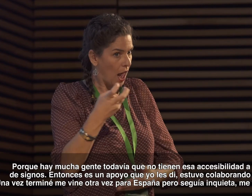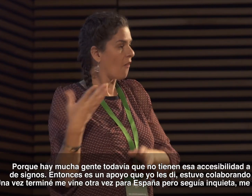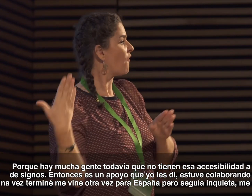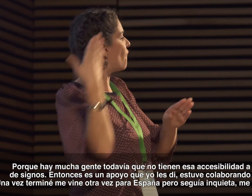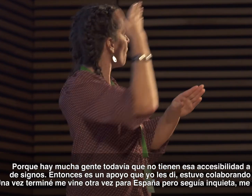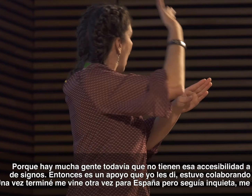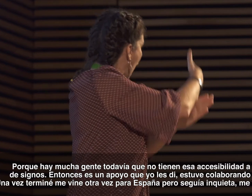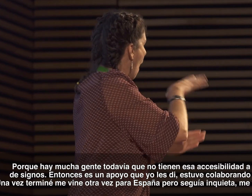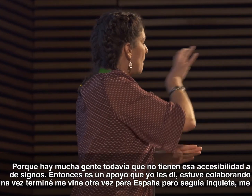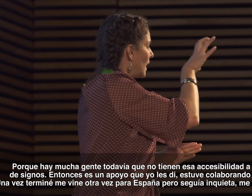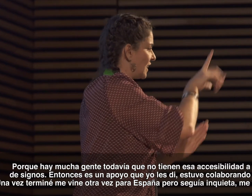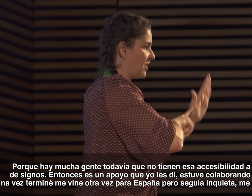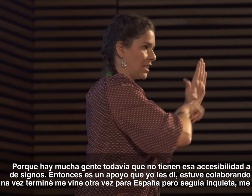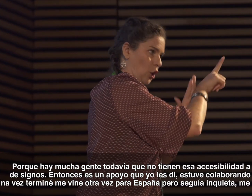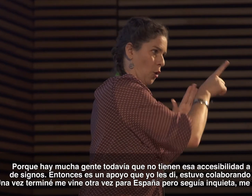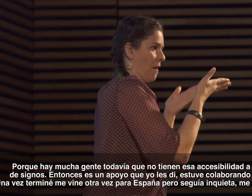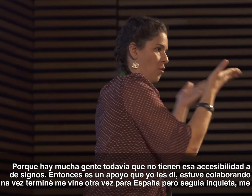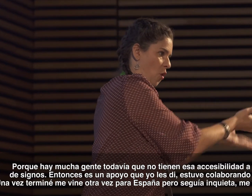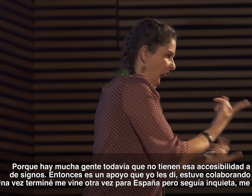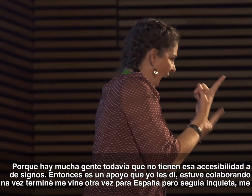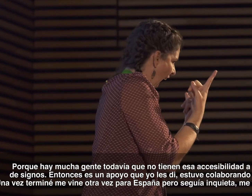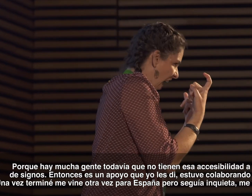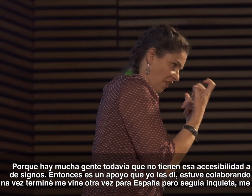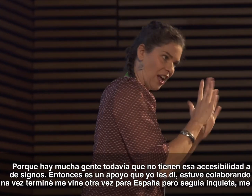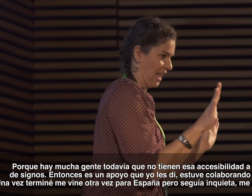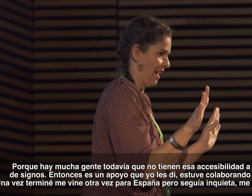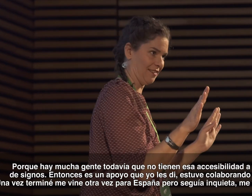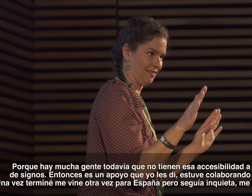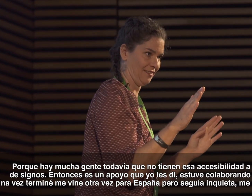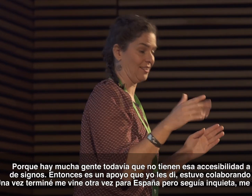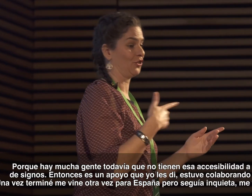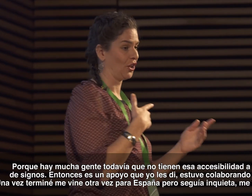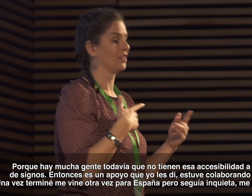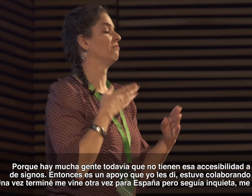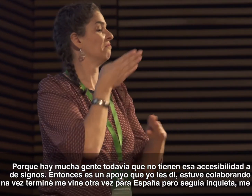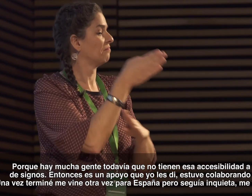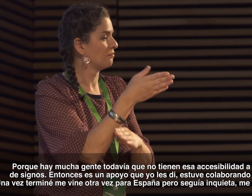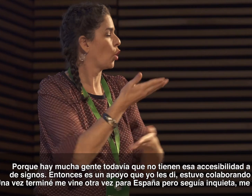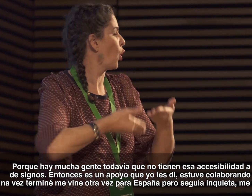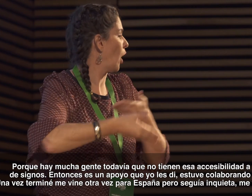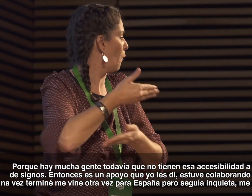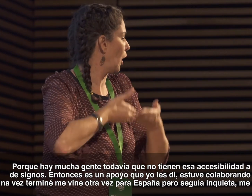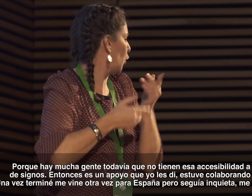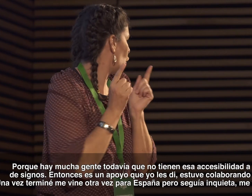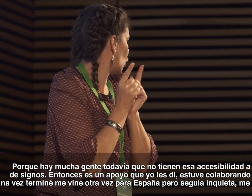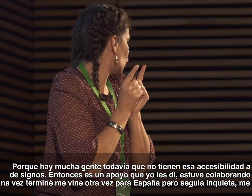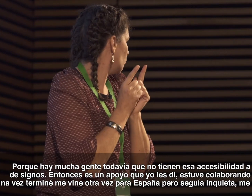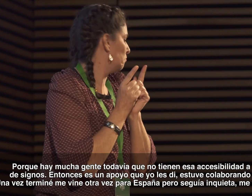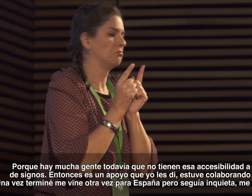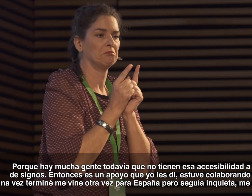todavía que no tienen esa accesibilidad a la lengua de signos. Entonces la verdad que es un apoyo que yo les di. Estuve colaborando con ellos.